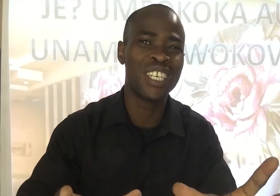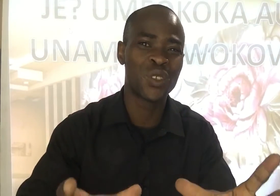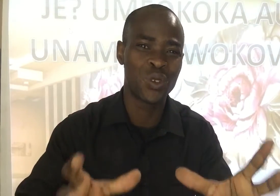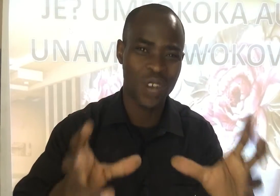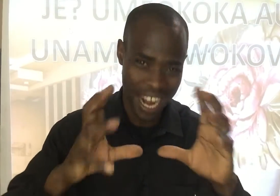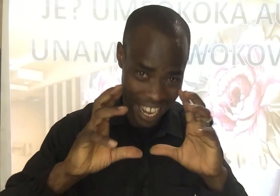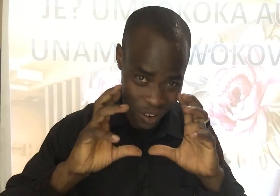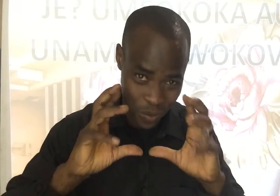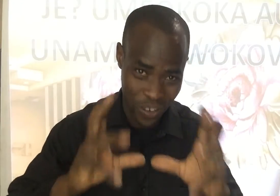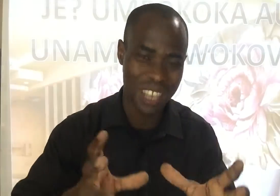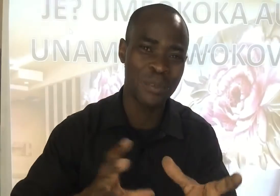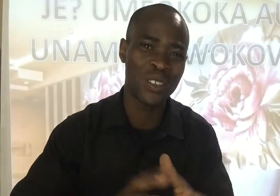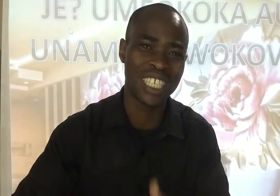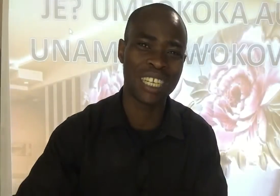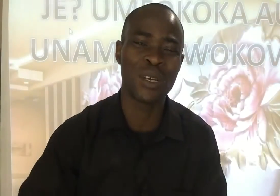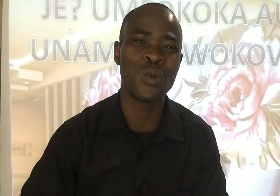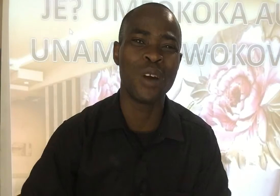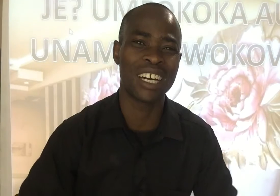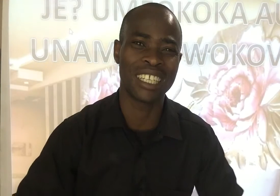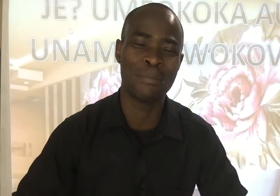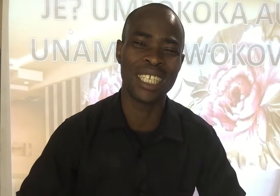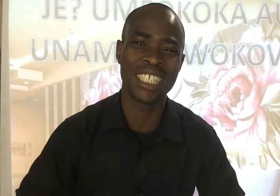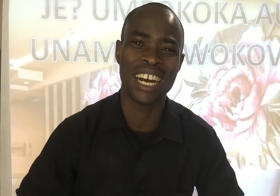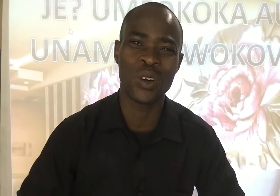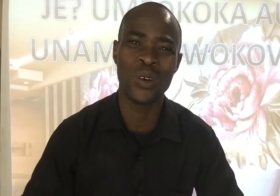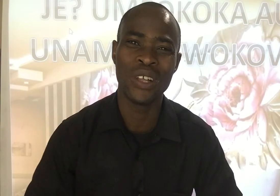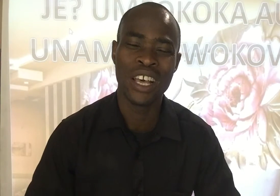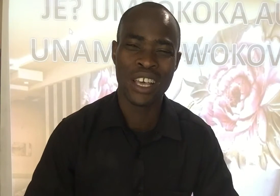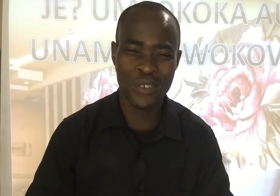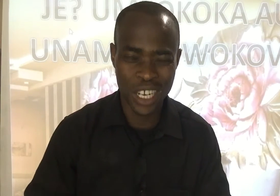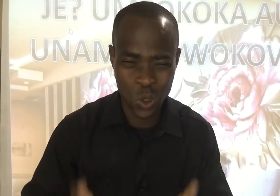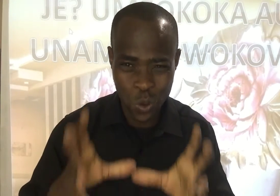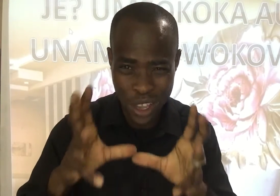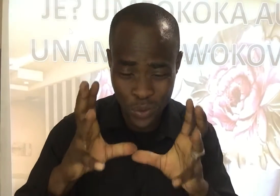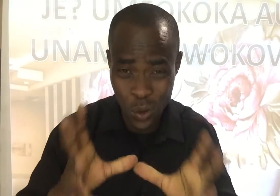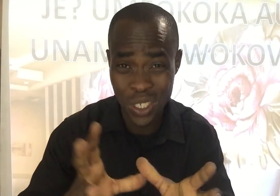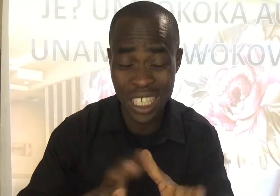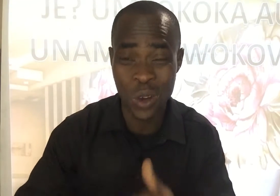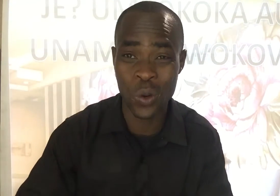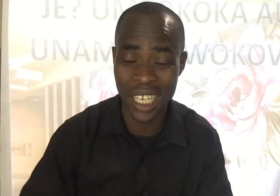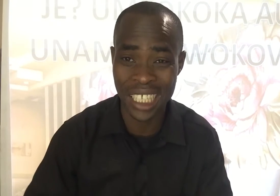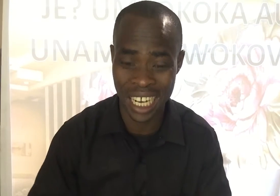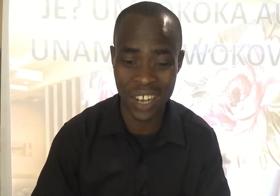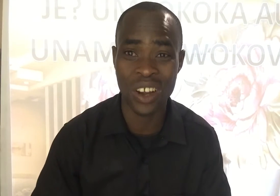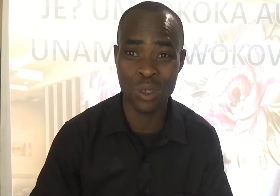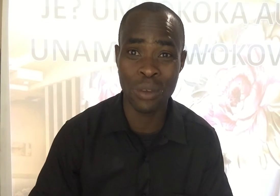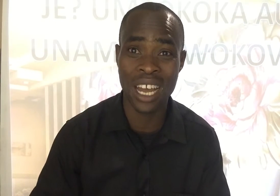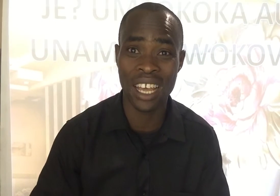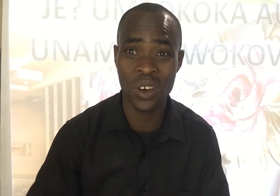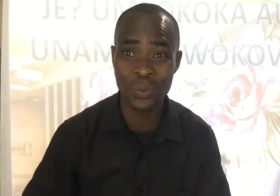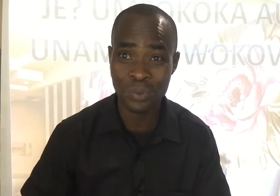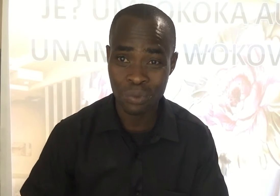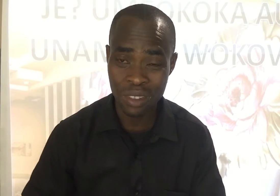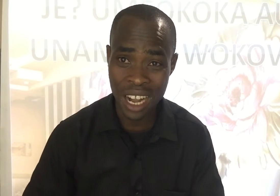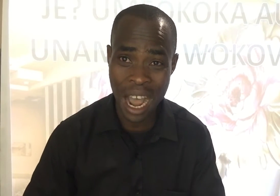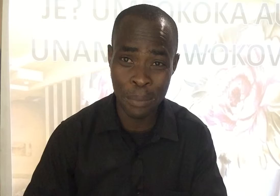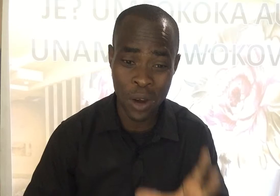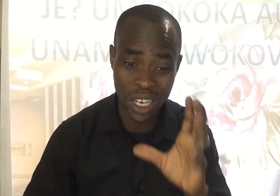Yesu, anaenda kufanya miujiza mikubwa katika maishi yako Hivo nachukua hii fulsa kukuletia neno la subu ya leo, ambao lina